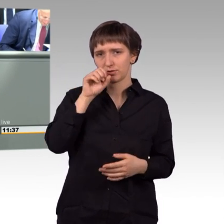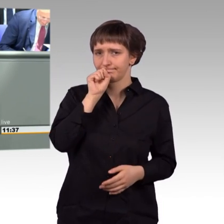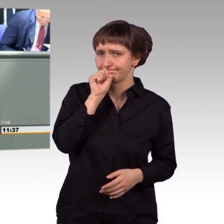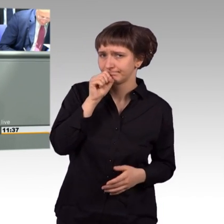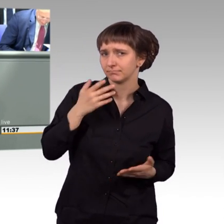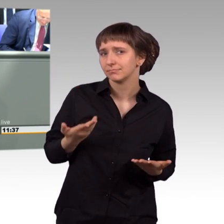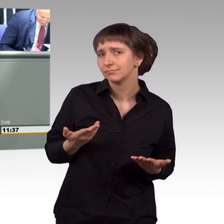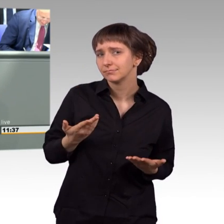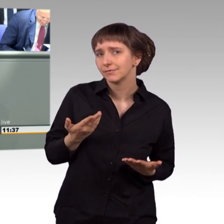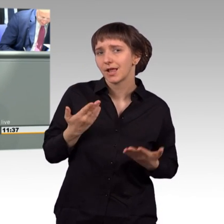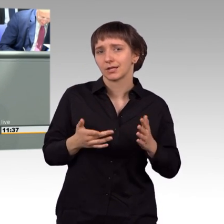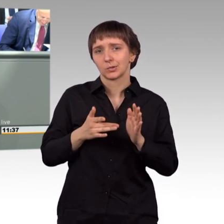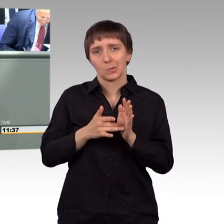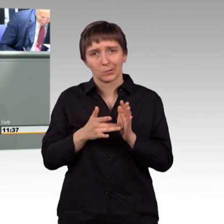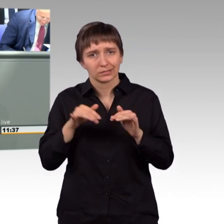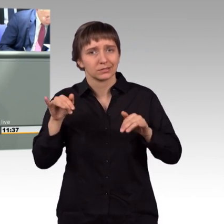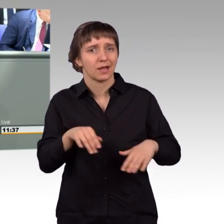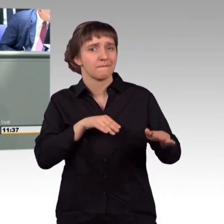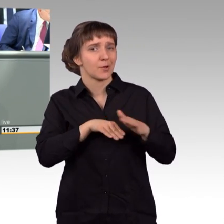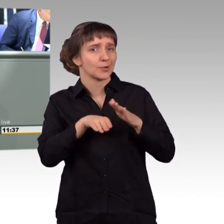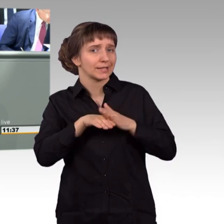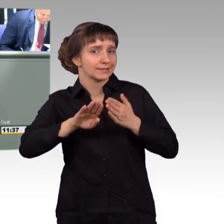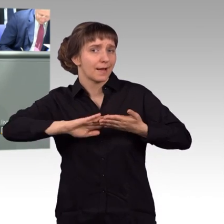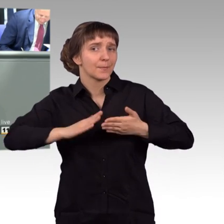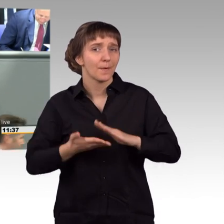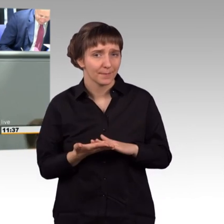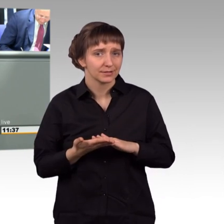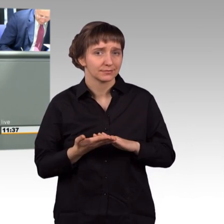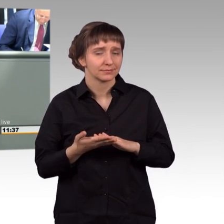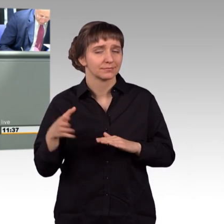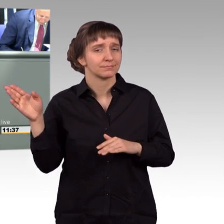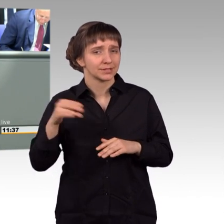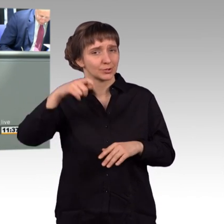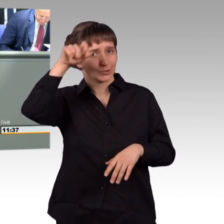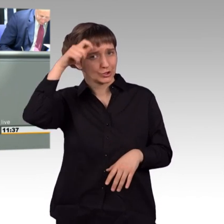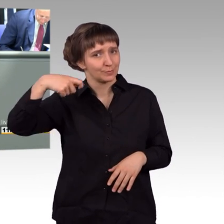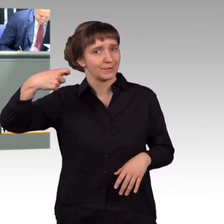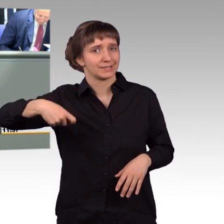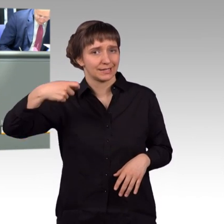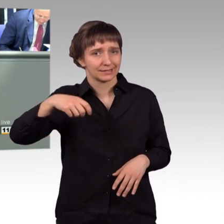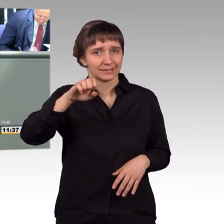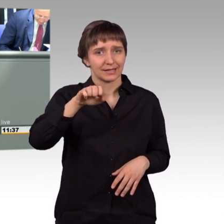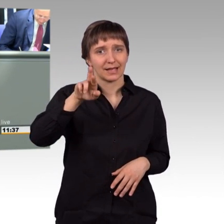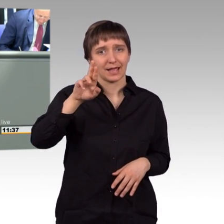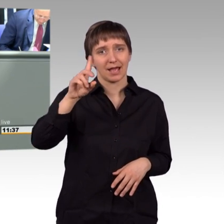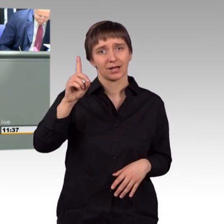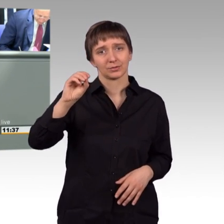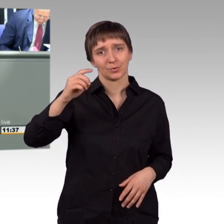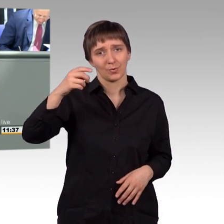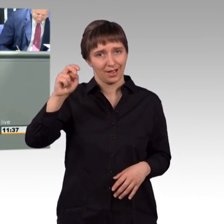der Grund, das Flüchtlingsabkommen, das man mit dem Präsidenten Erdogan geschlossen hat, und die Angst, dass die Türkei